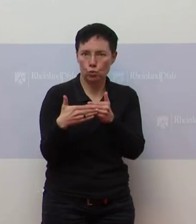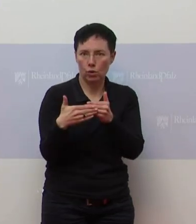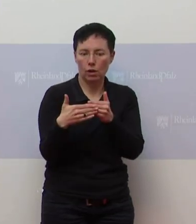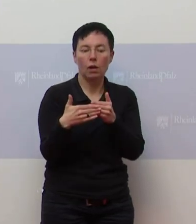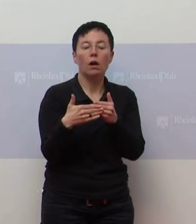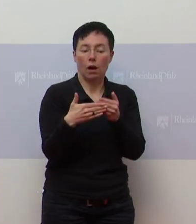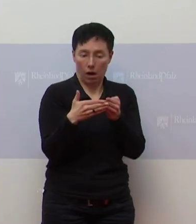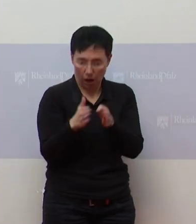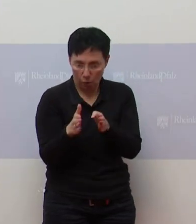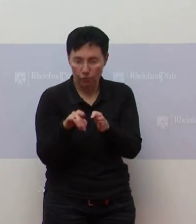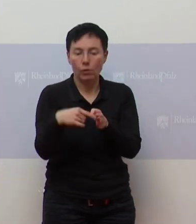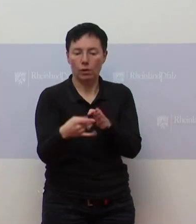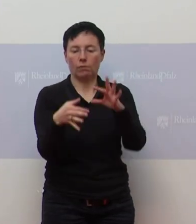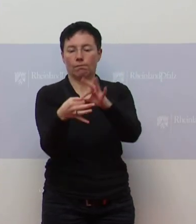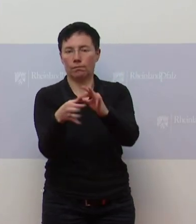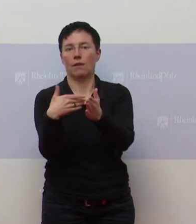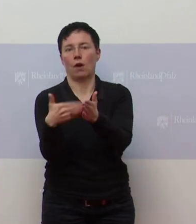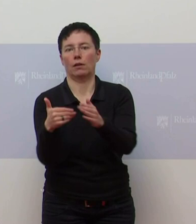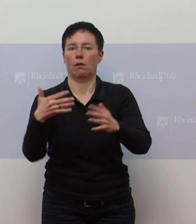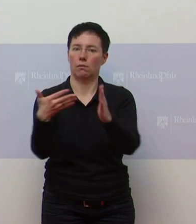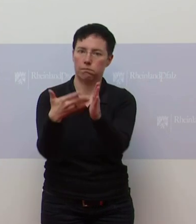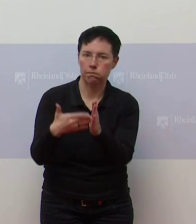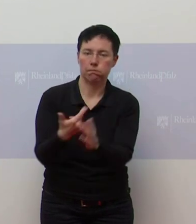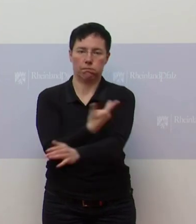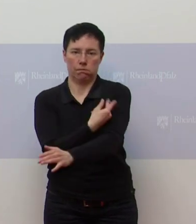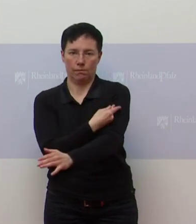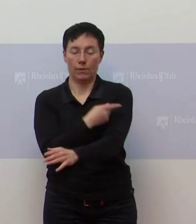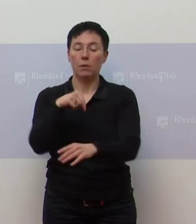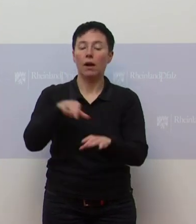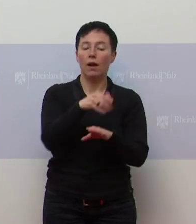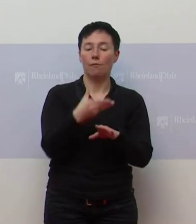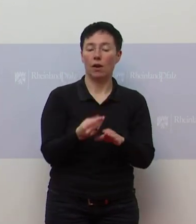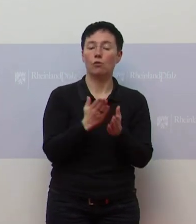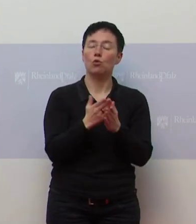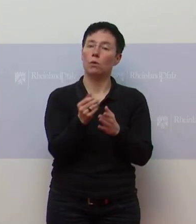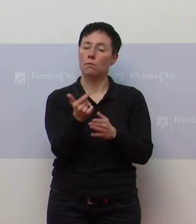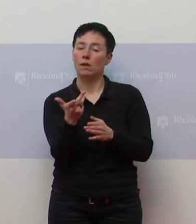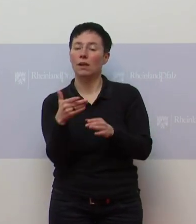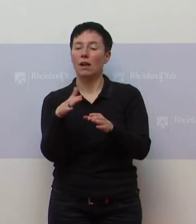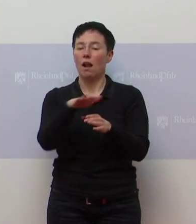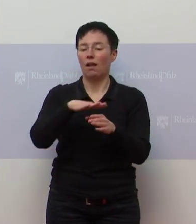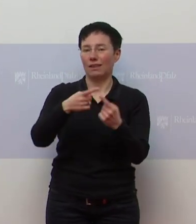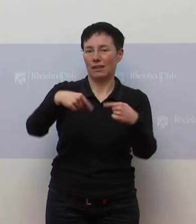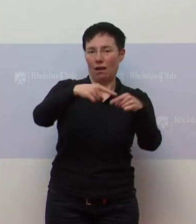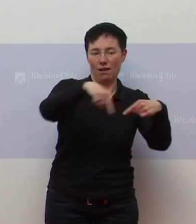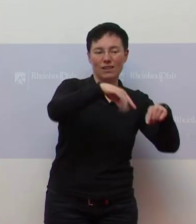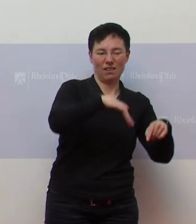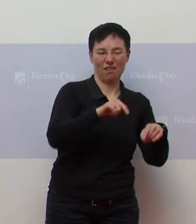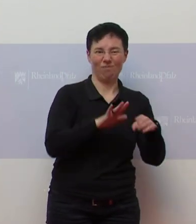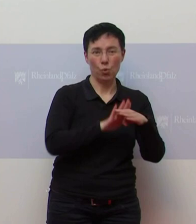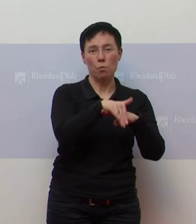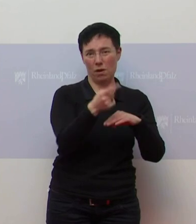stehen. Natürlich muss man sagen, dass wir auch in Rheinland-Pfalz ja inzwischen ganz viele Landkreise haben, die über 100 sind. Das heißt,